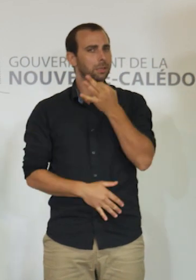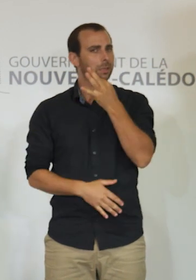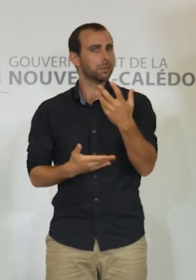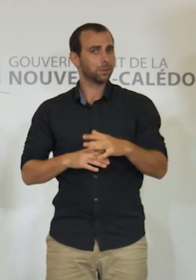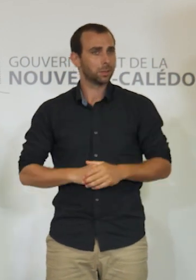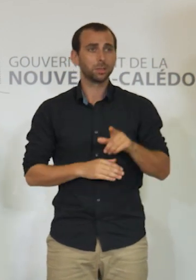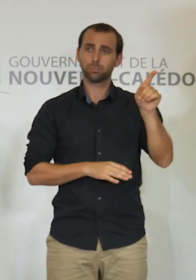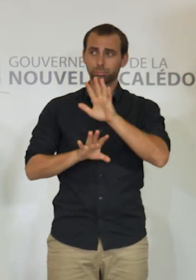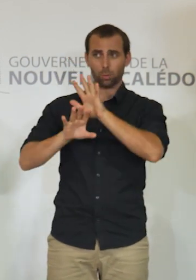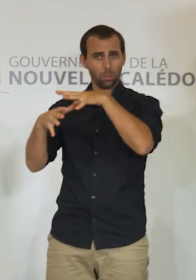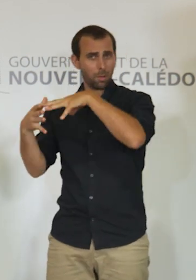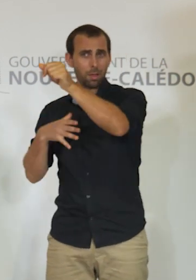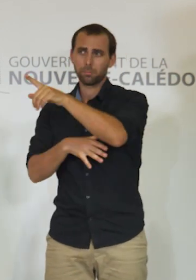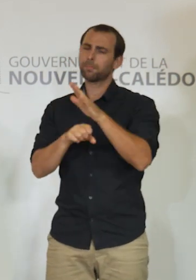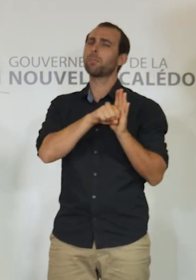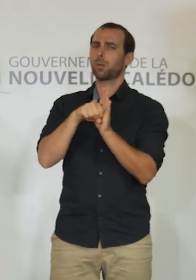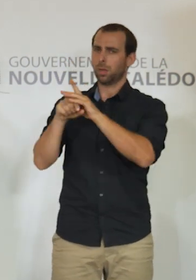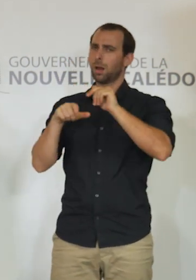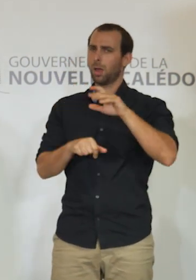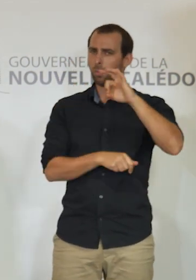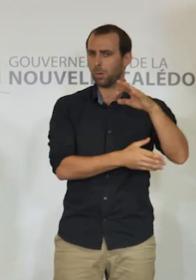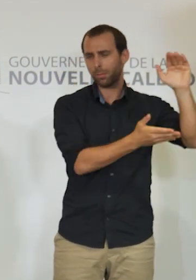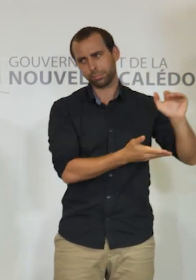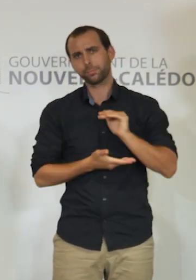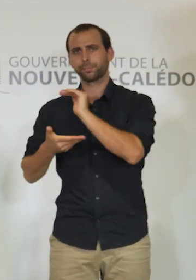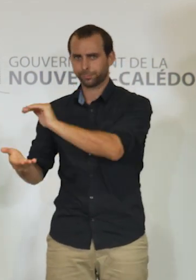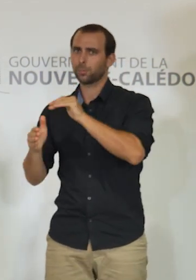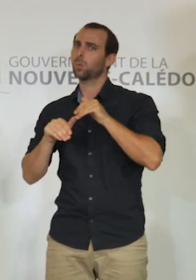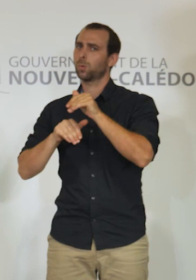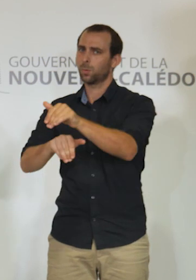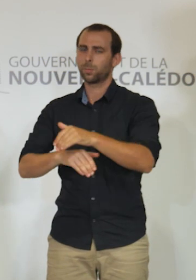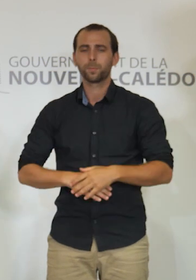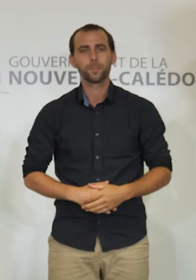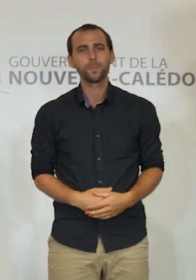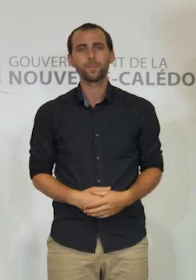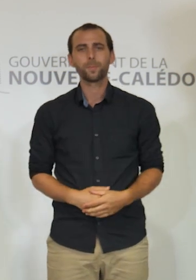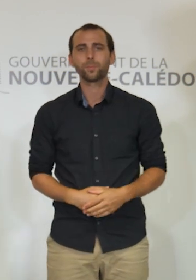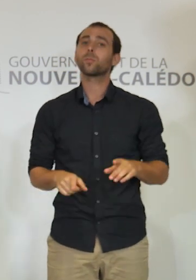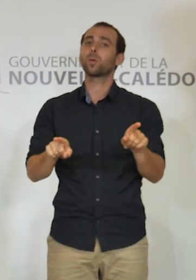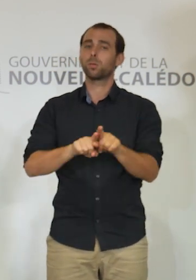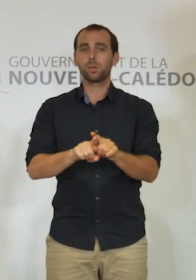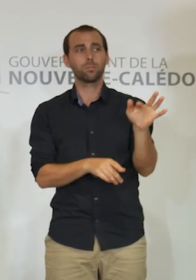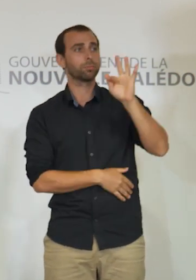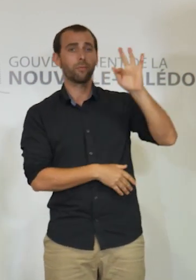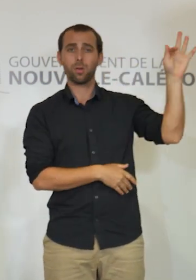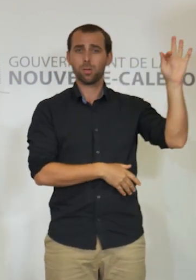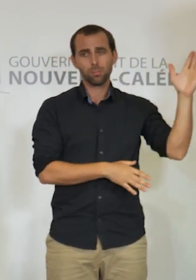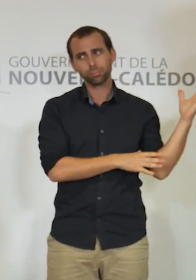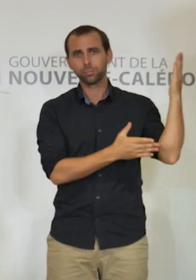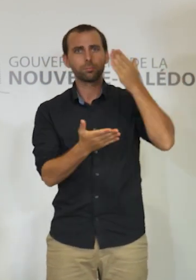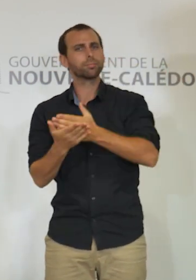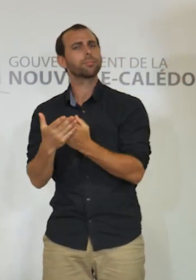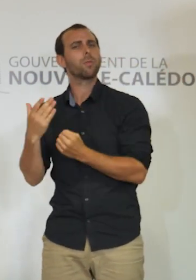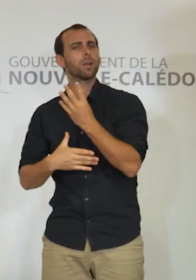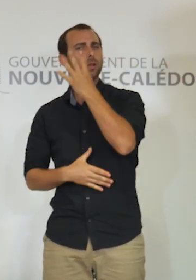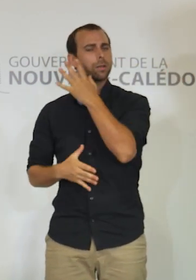aux Outre-mer leurs priorités. L'action de l'État en Nouvelle-Calédonie a également consisté, le Président le rappelait à l'instant, à appuyer les